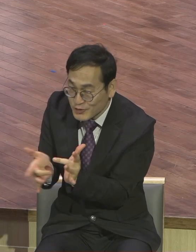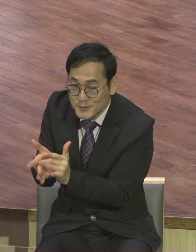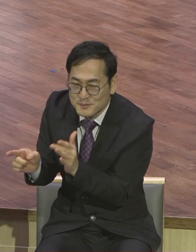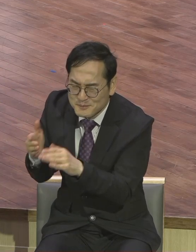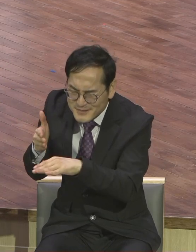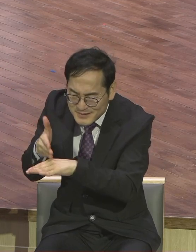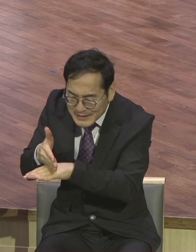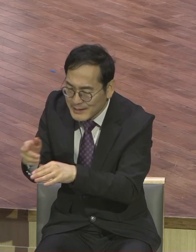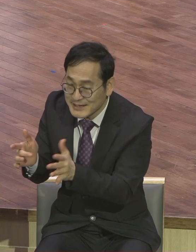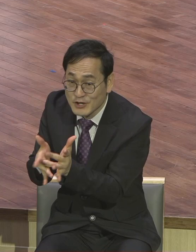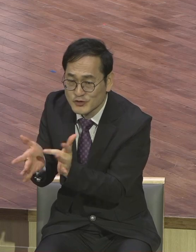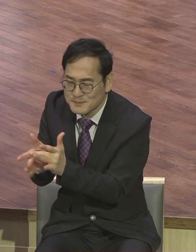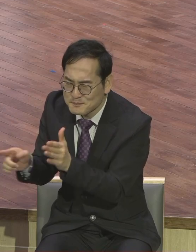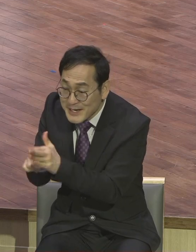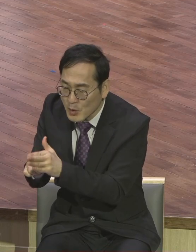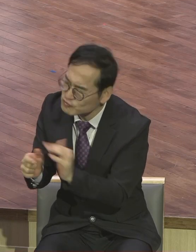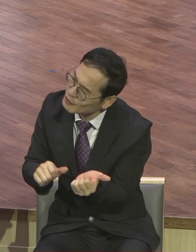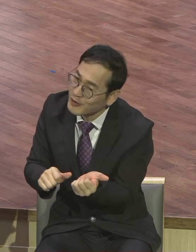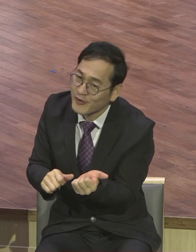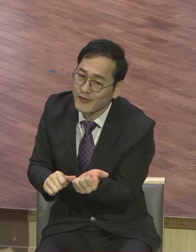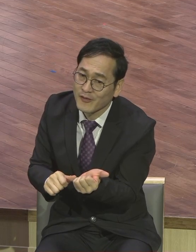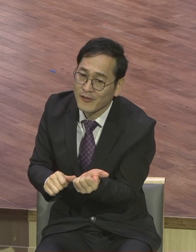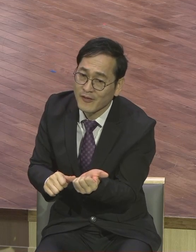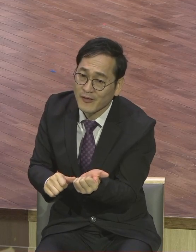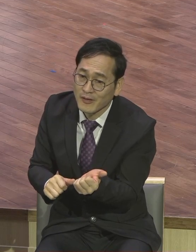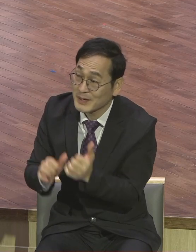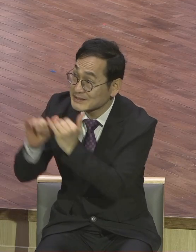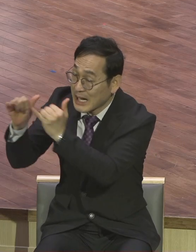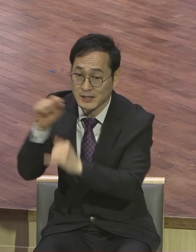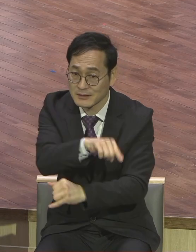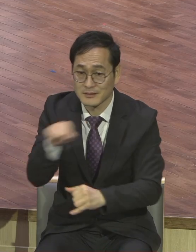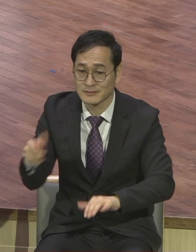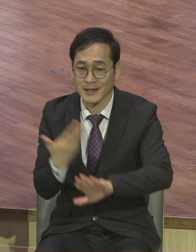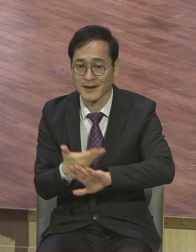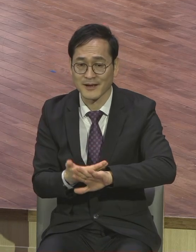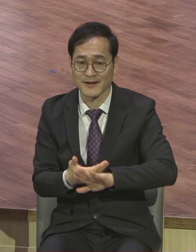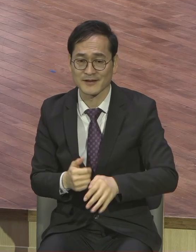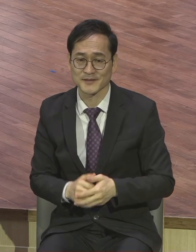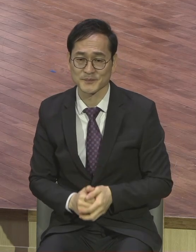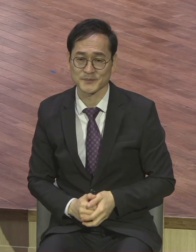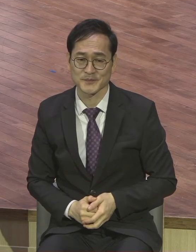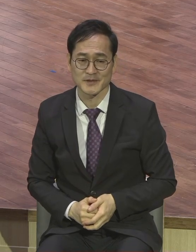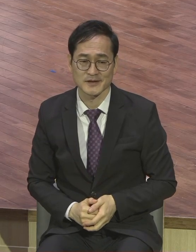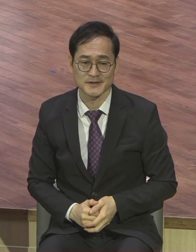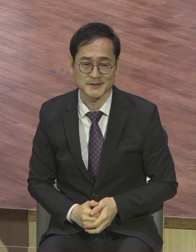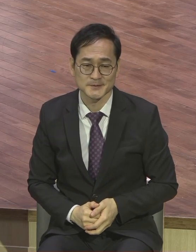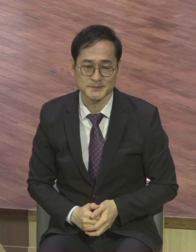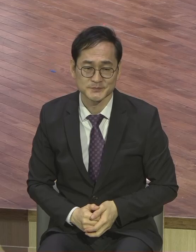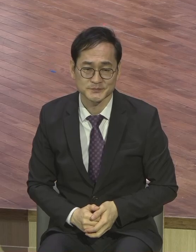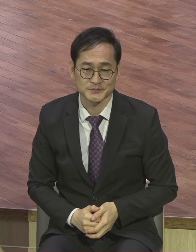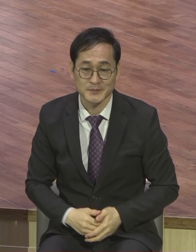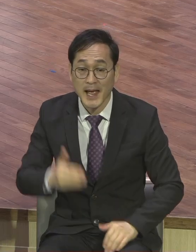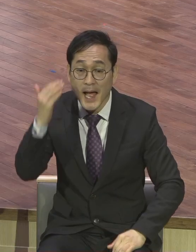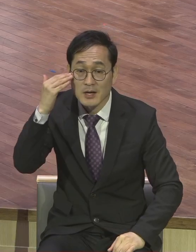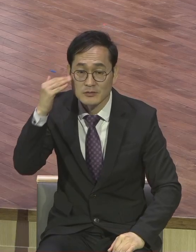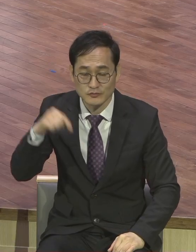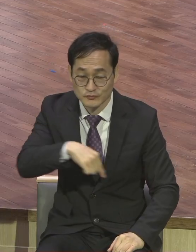상급이 상급이 우리가 사는 세상에는요 사법제도가 있잖아 사법 그런데